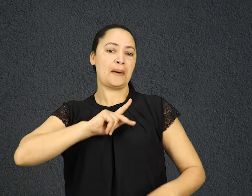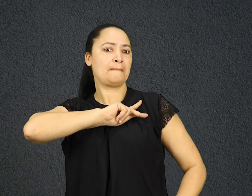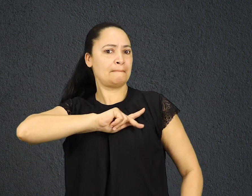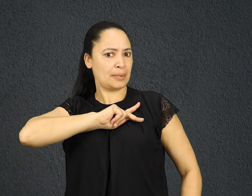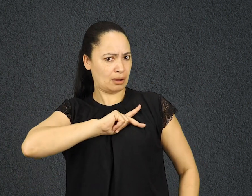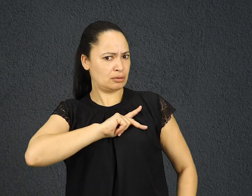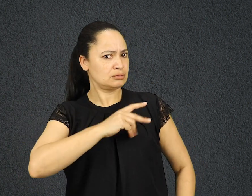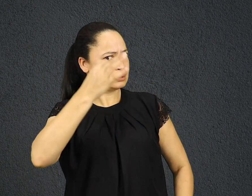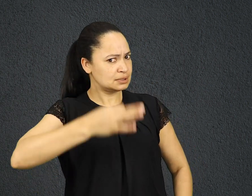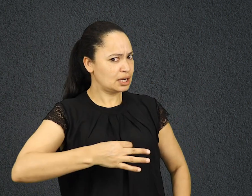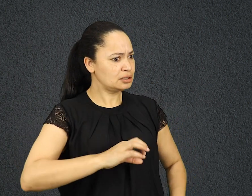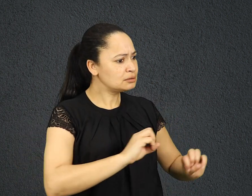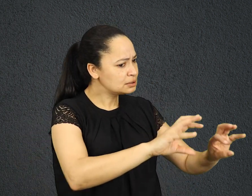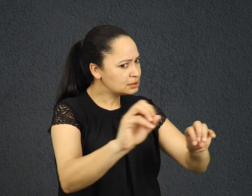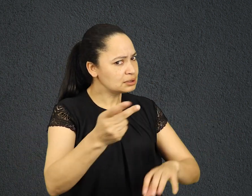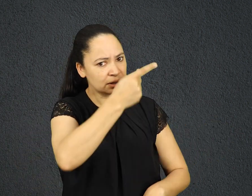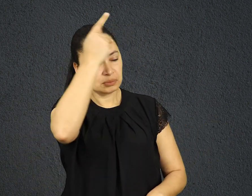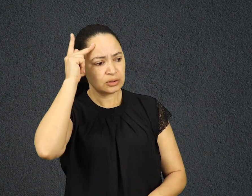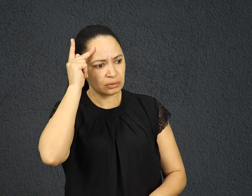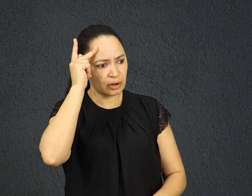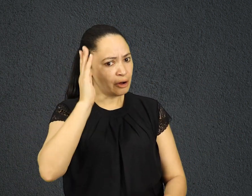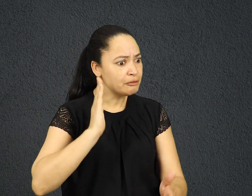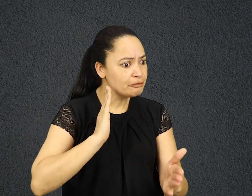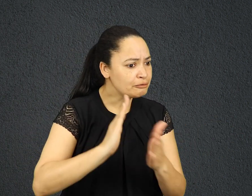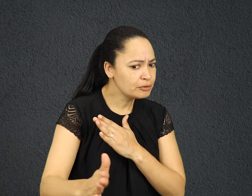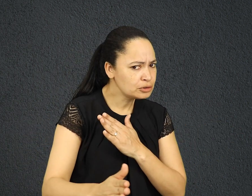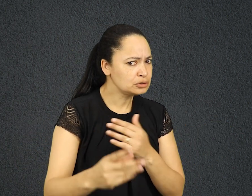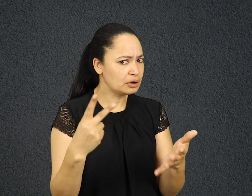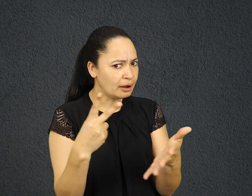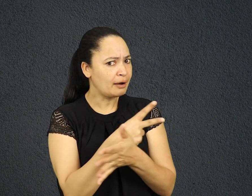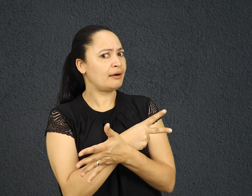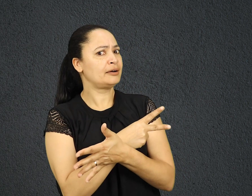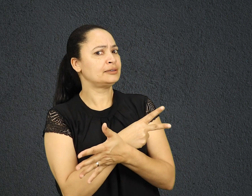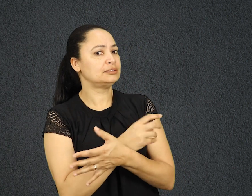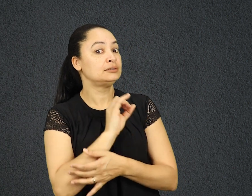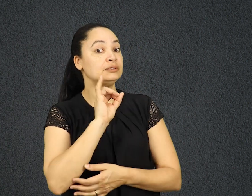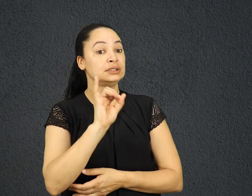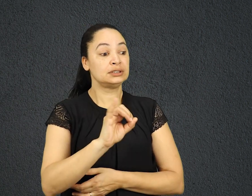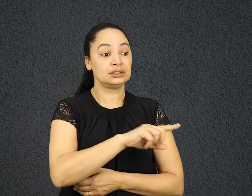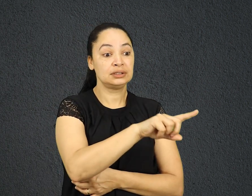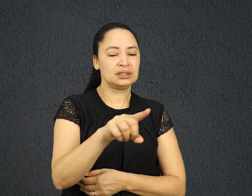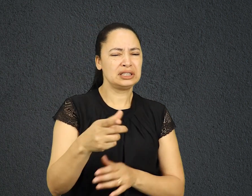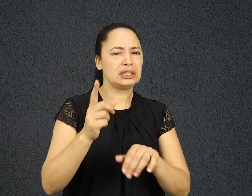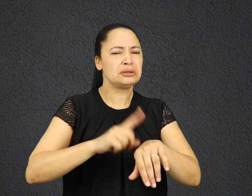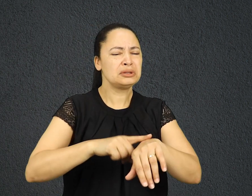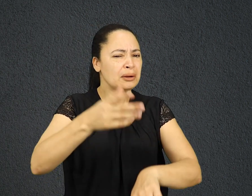direto ao instruir aquelas pessoas a fugir da imoralidade sexual. Se a realidade daquela época já era